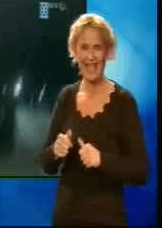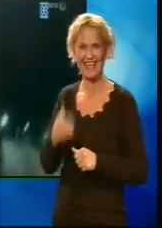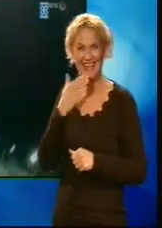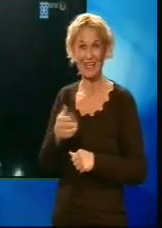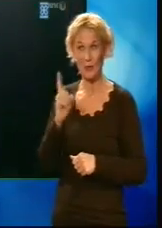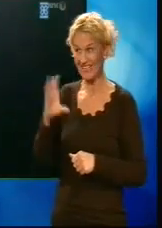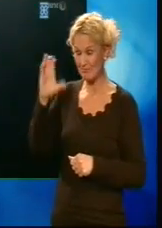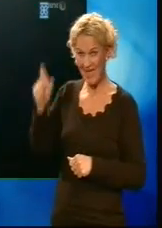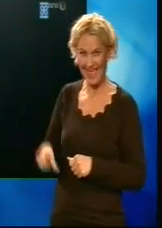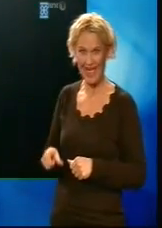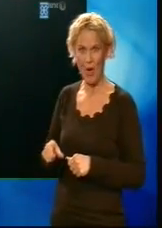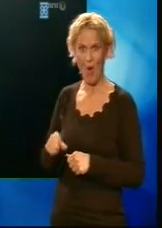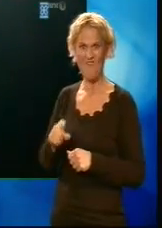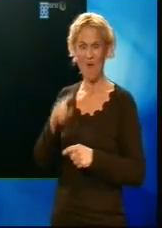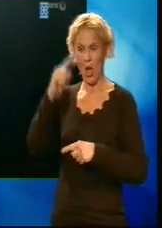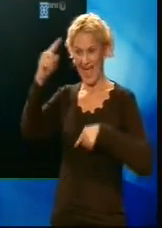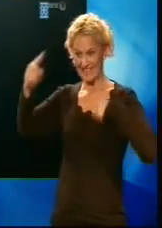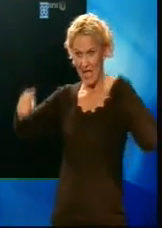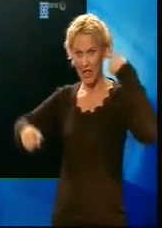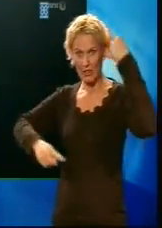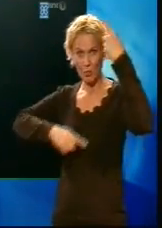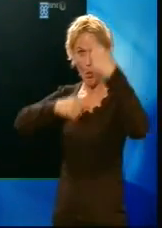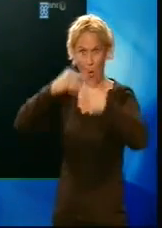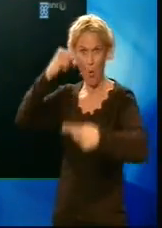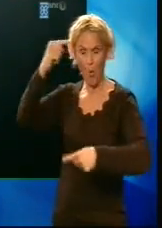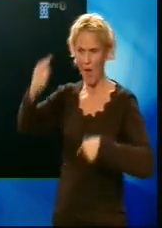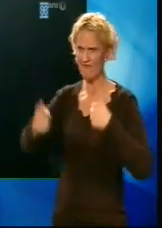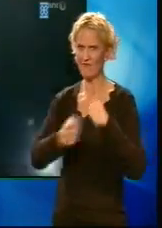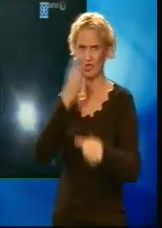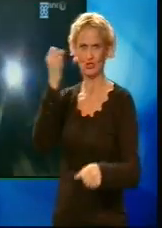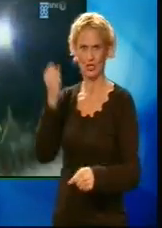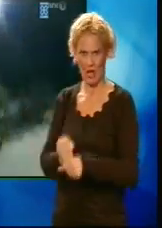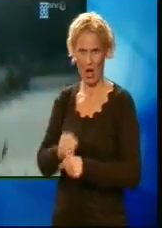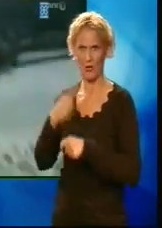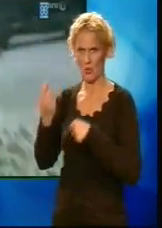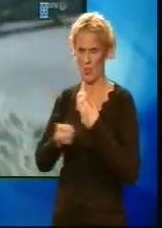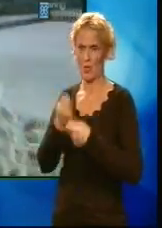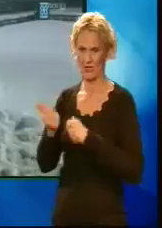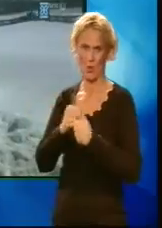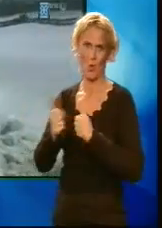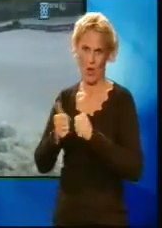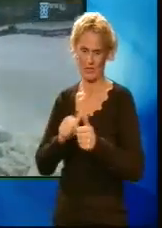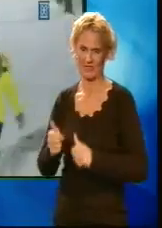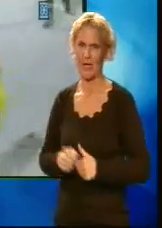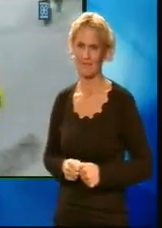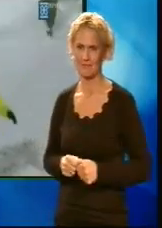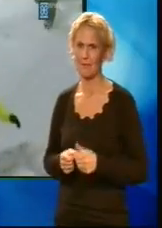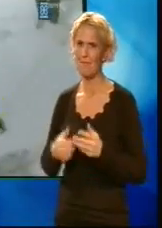en forlengs salto. Og det er første gang noen gjør i en konkurranse. Og det var mer enn nok til å sikre